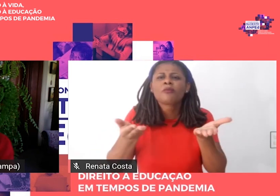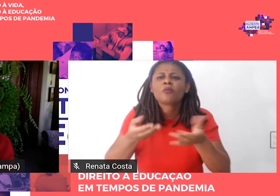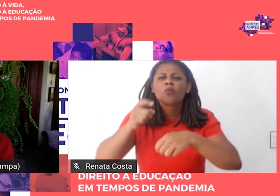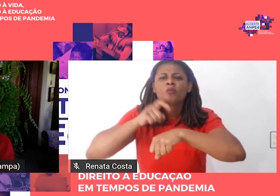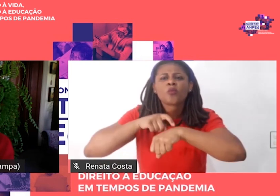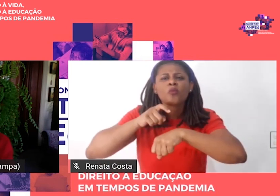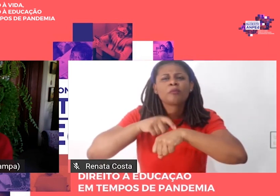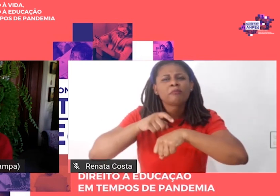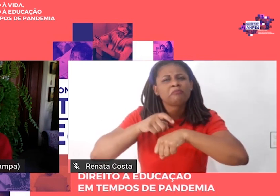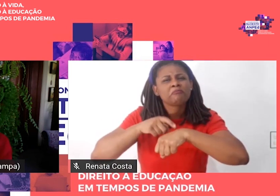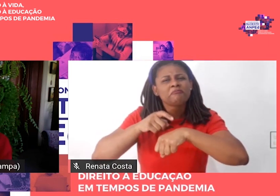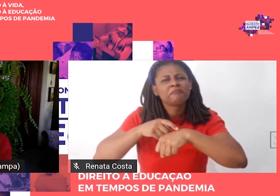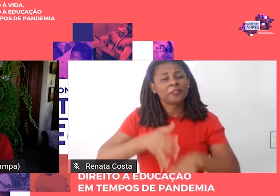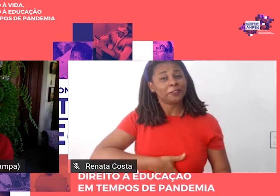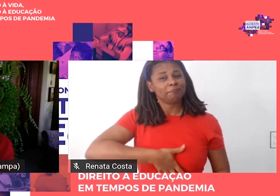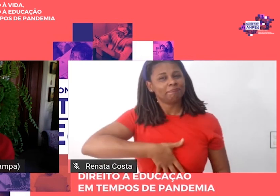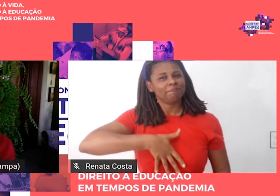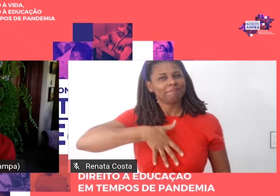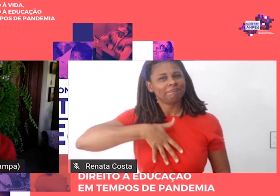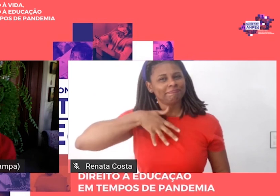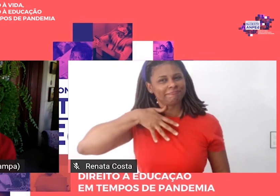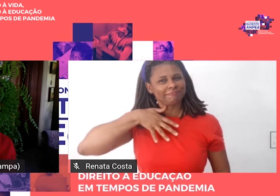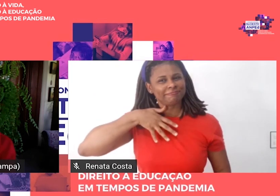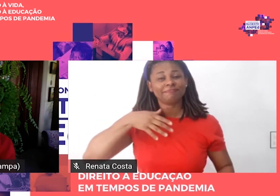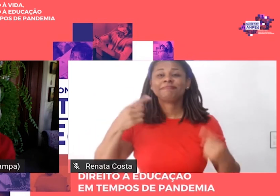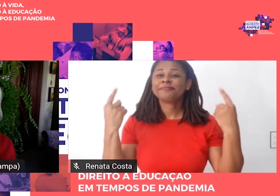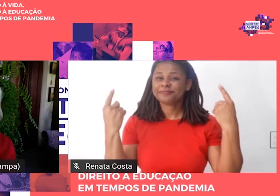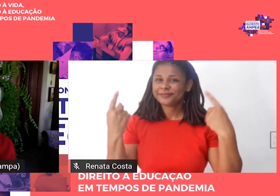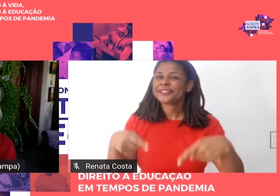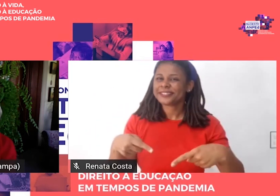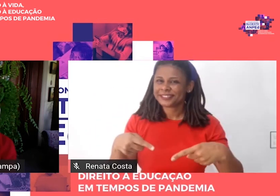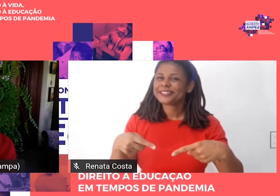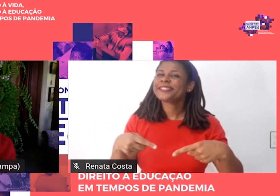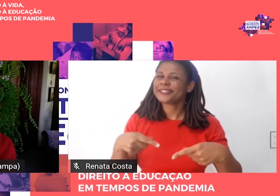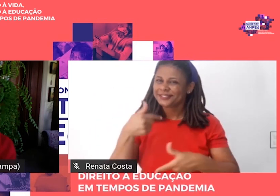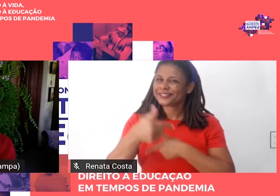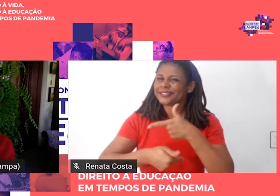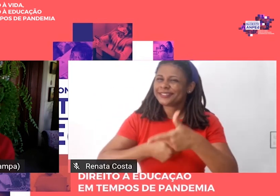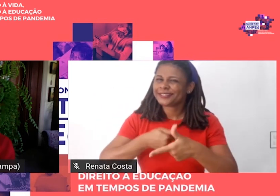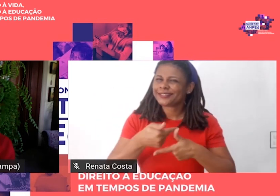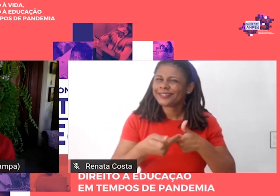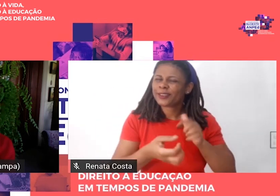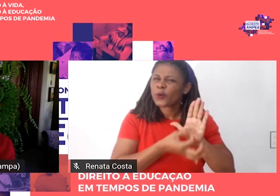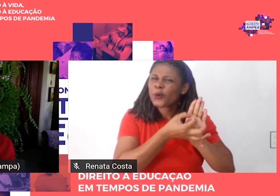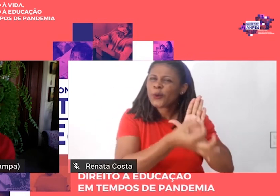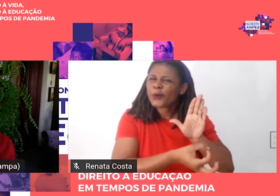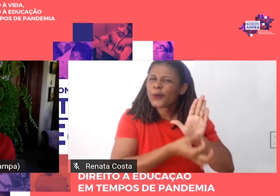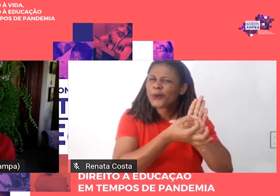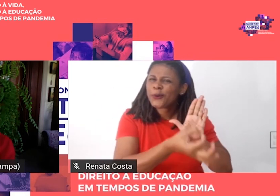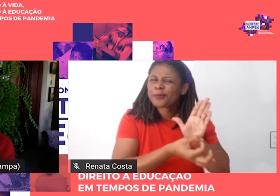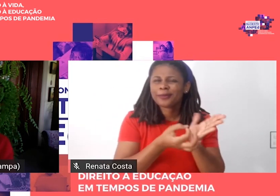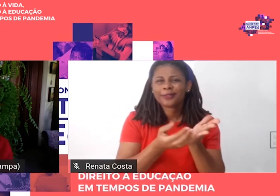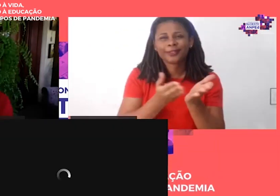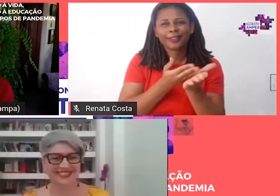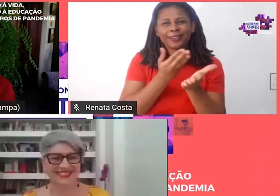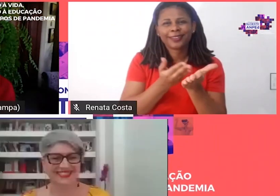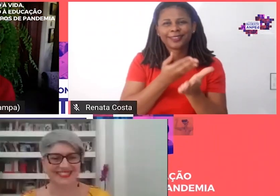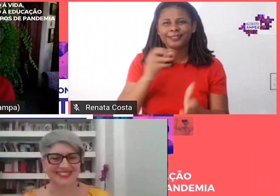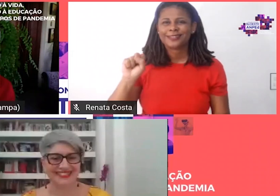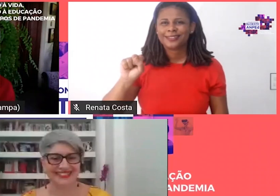honrosíssima e desafiadora tarefa de comentar o livro de Saviani. Muito obrigada.